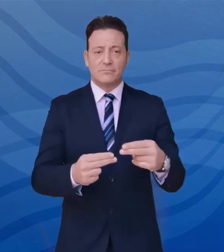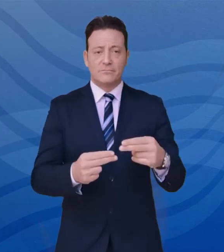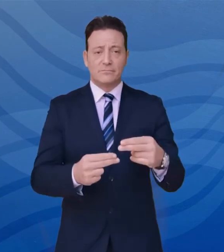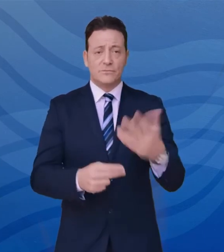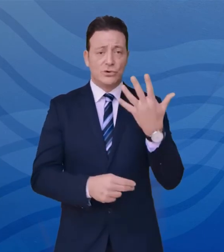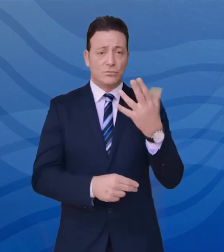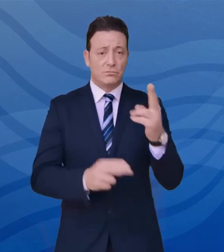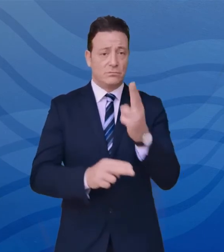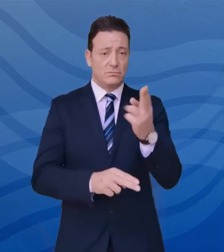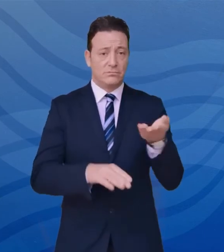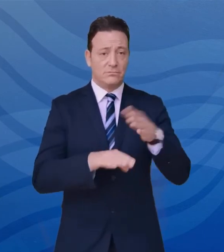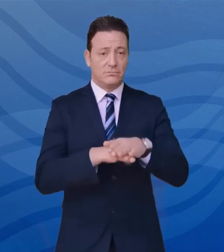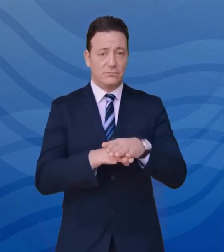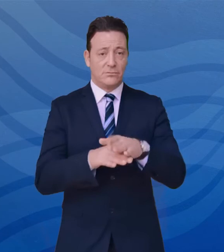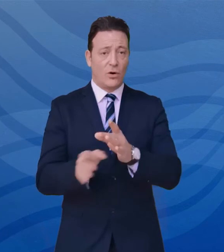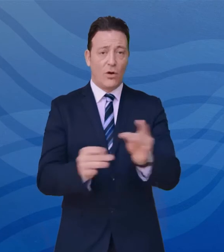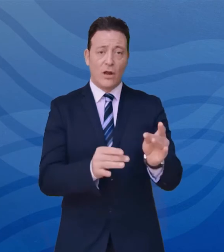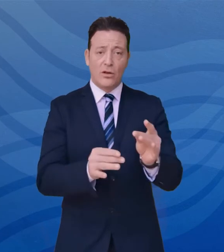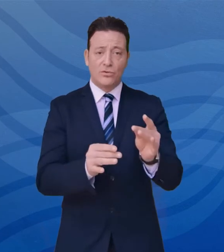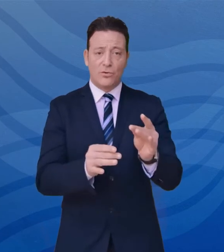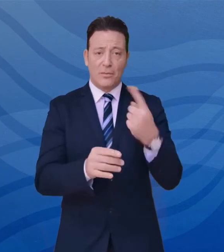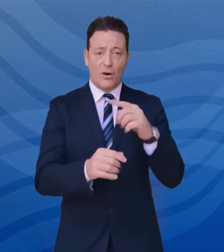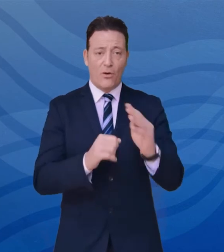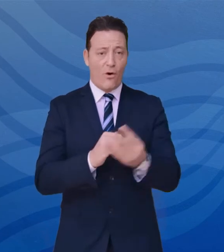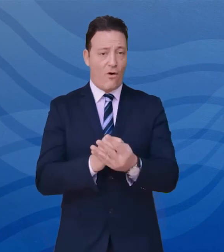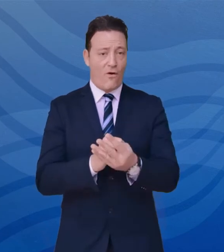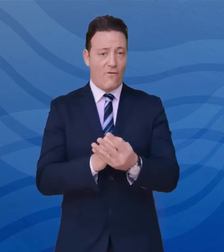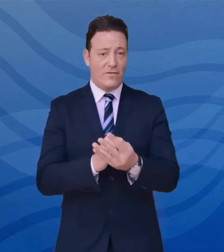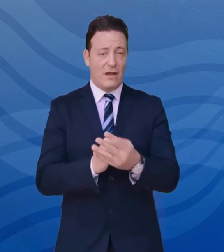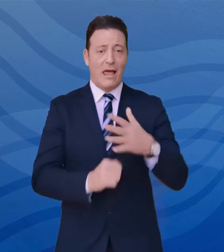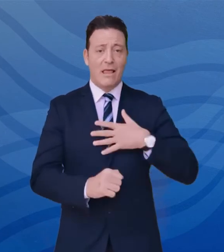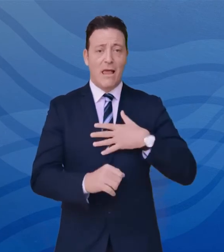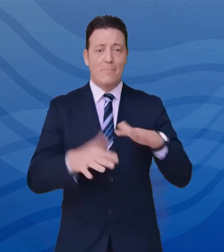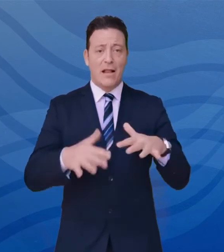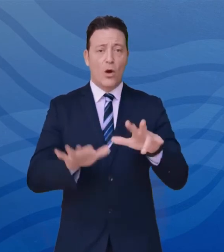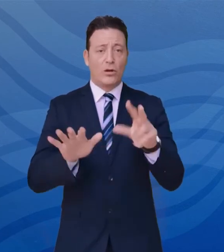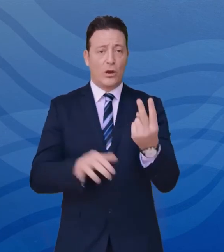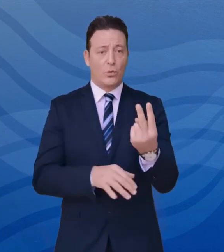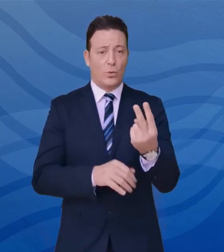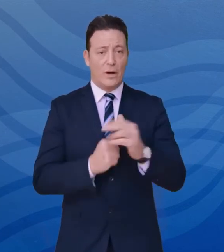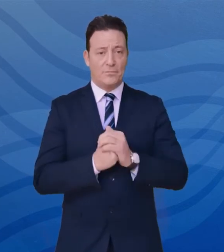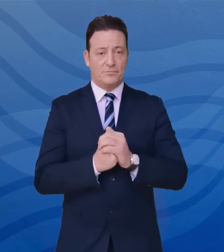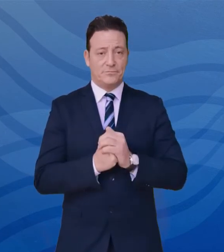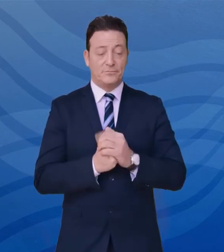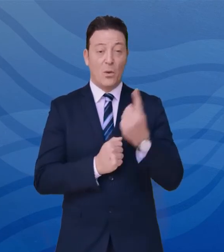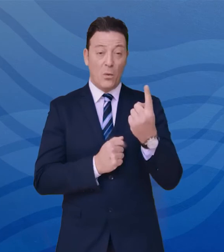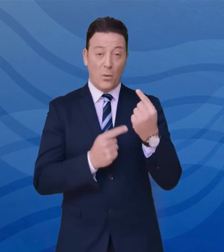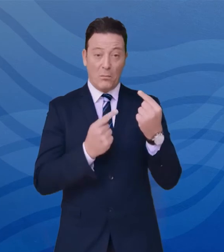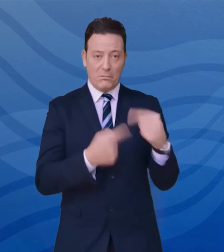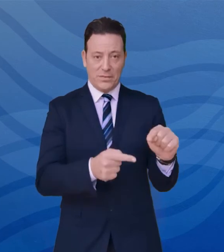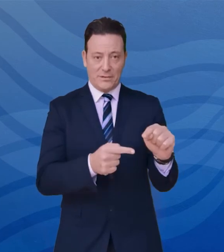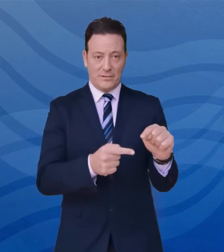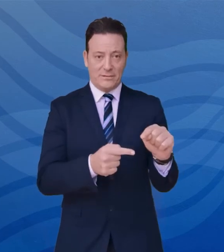decessi correlati al Covid-19 in soggetti con un'età media di 82 anni. Uno di questi è